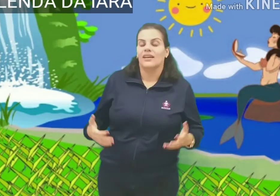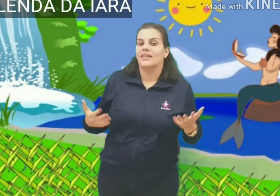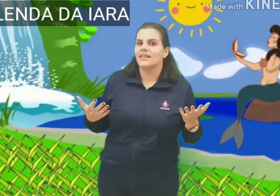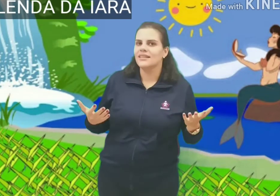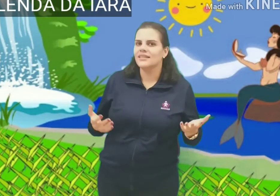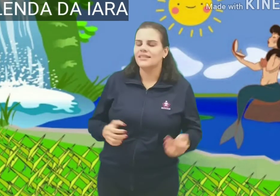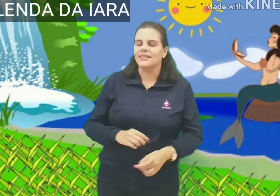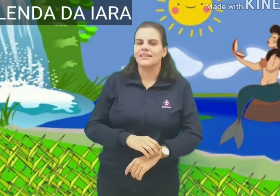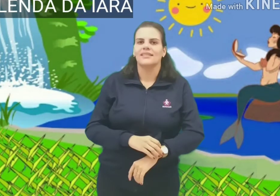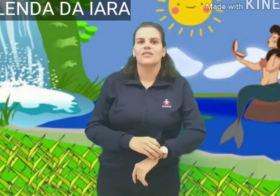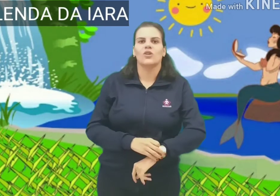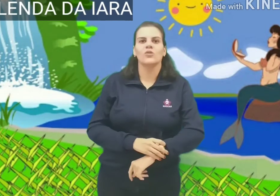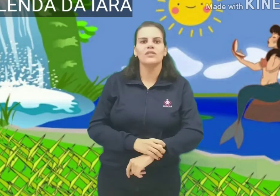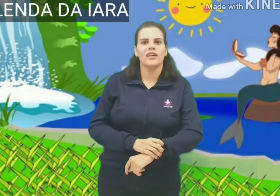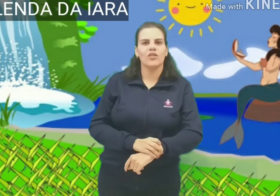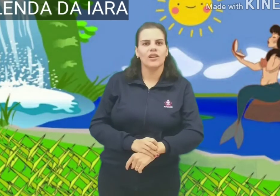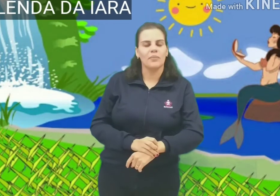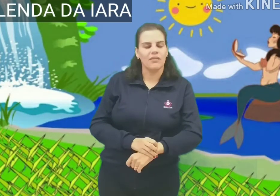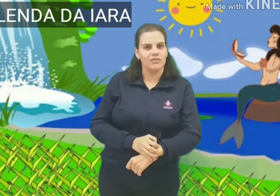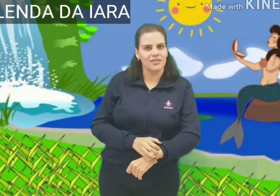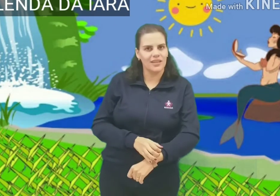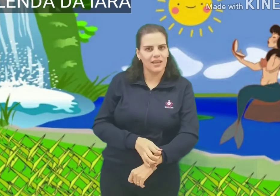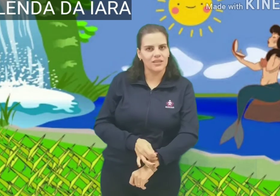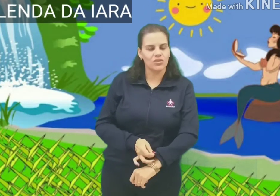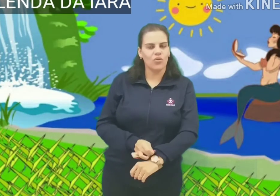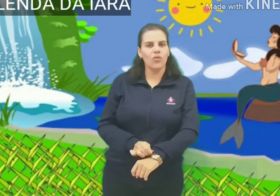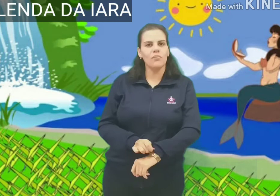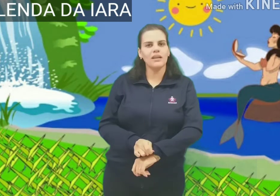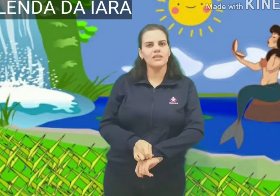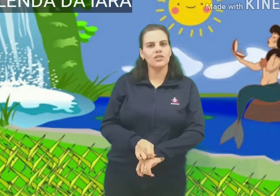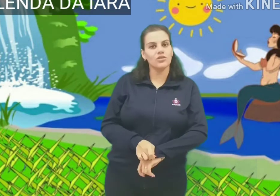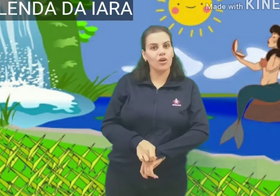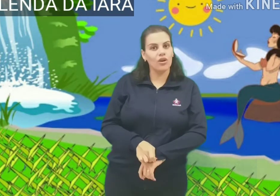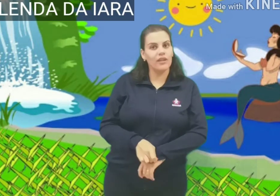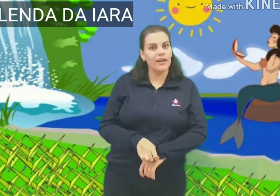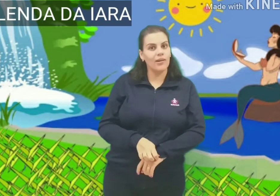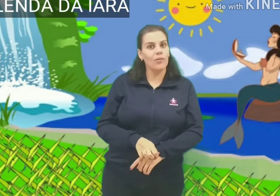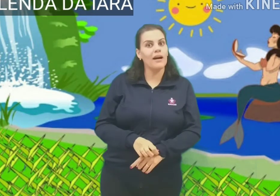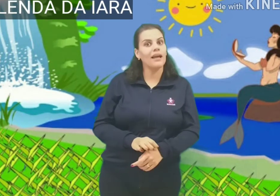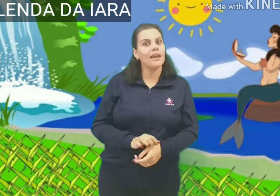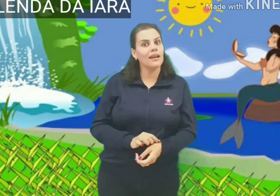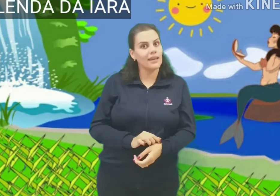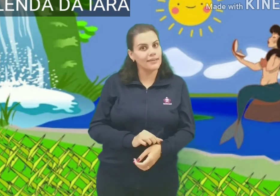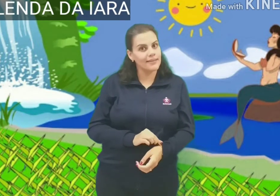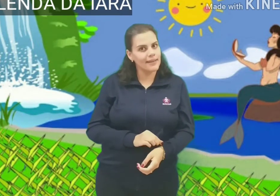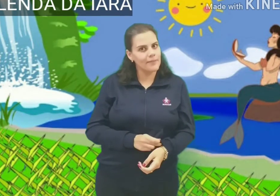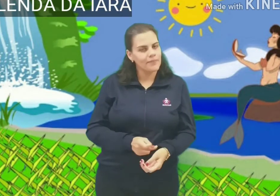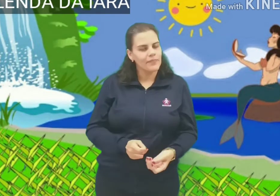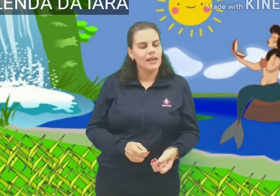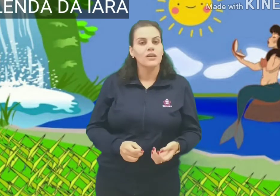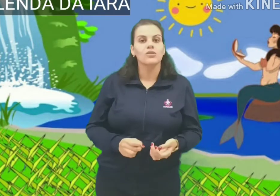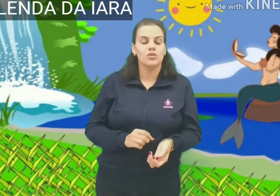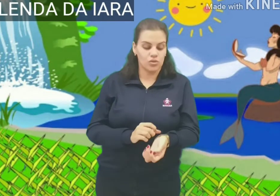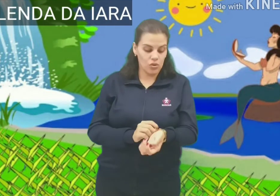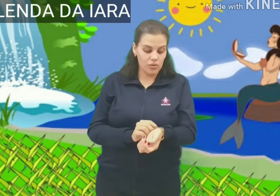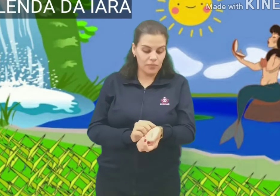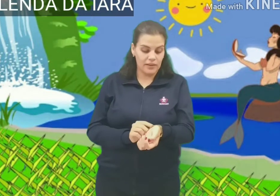Crianças, trouxe agora para vocês uma história, uma lenda sobre